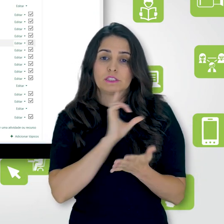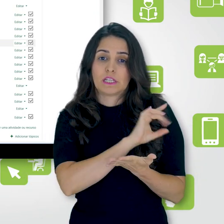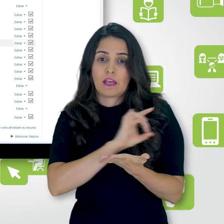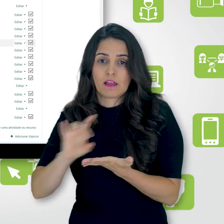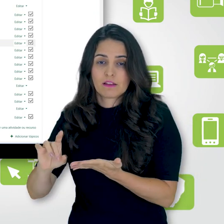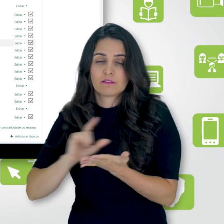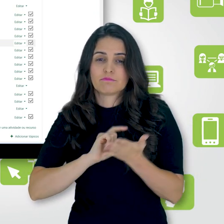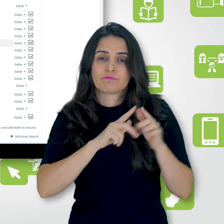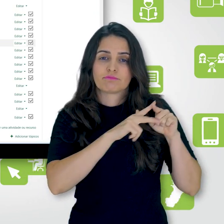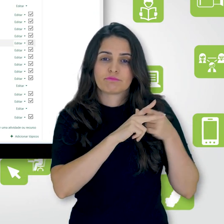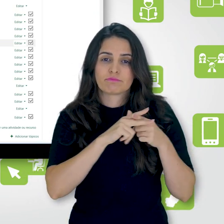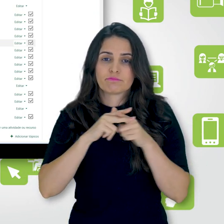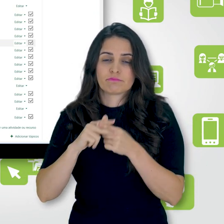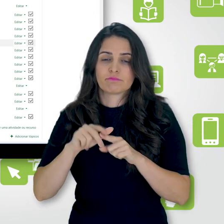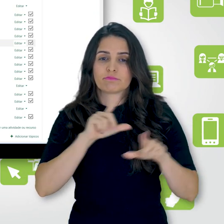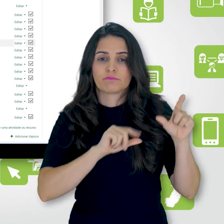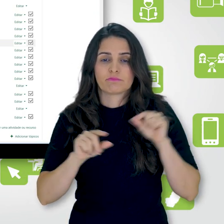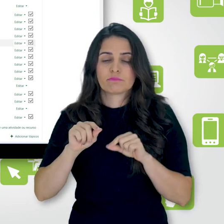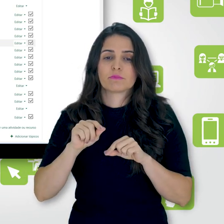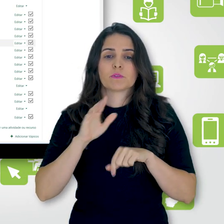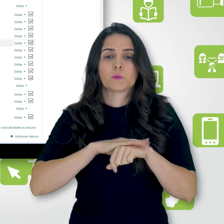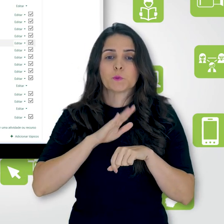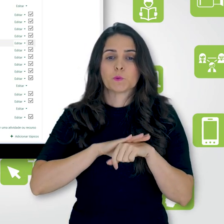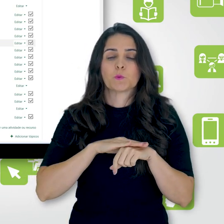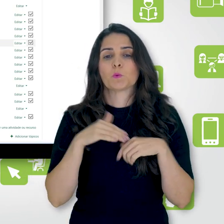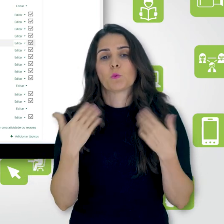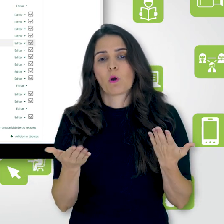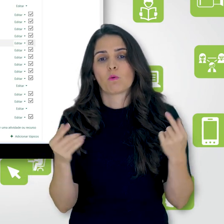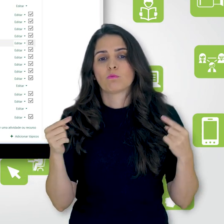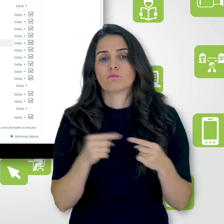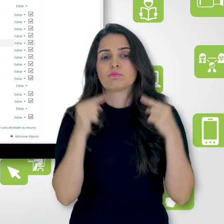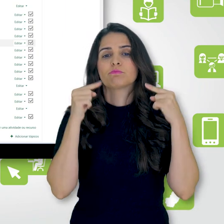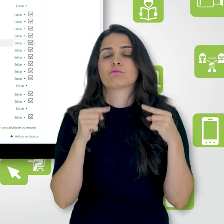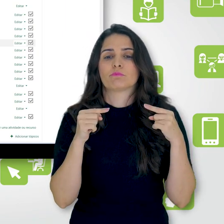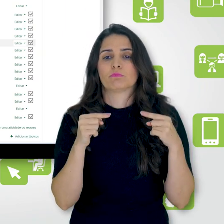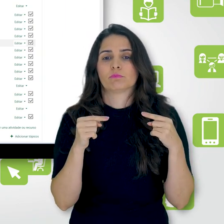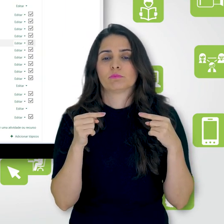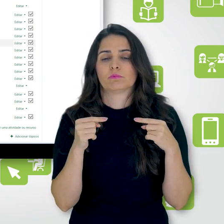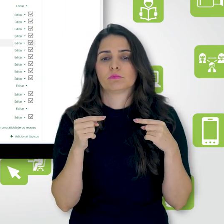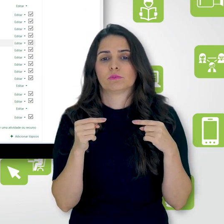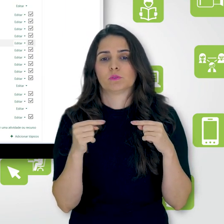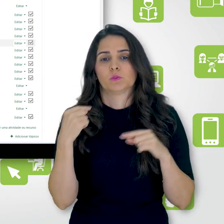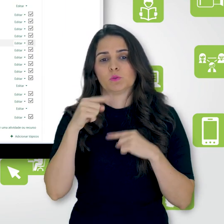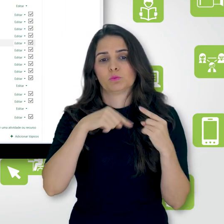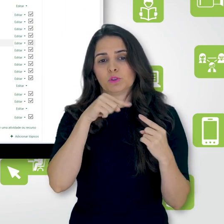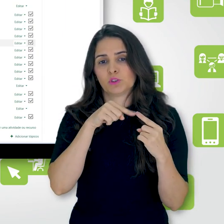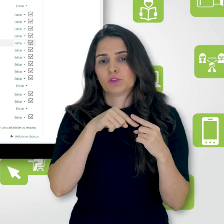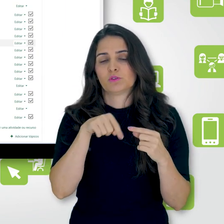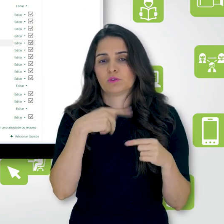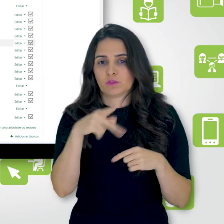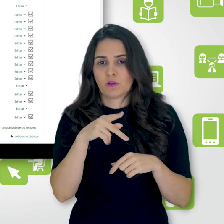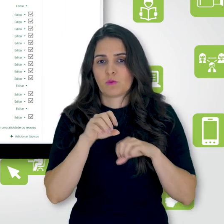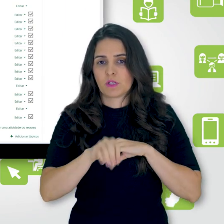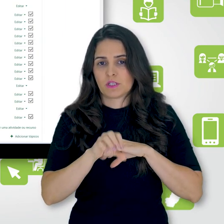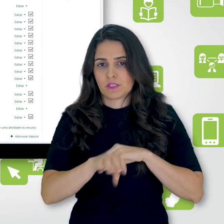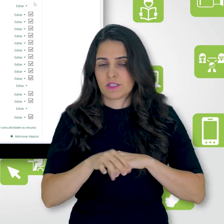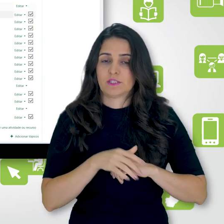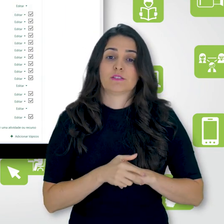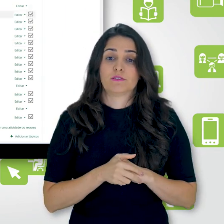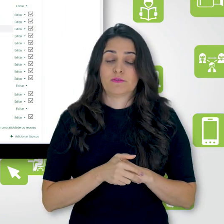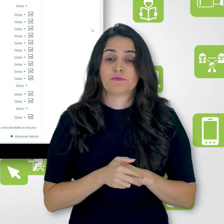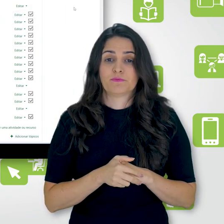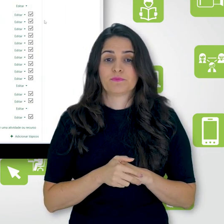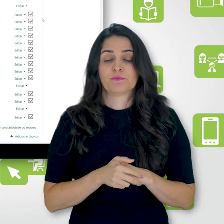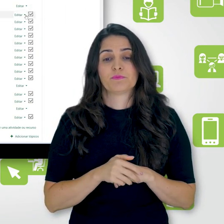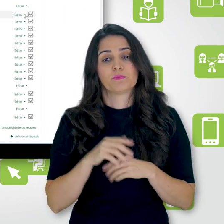fazer esse mesmo procedimento escolhendo qual opção se adequa melhor ao seu objetivo pedagógico. E aí,